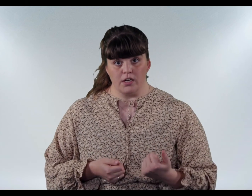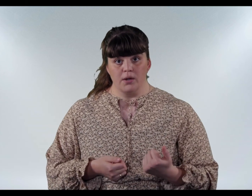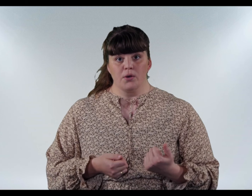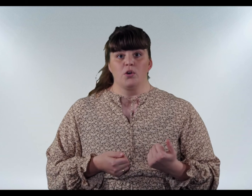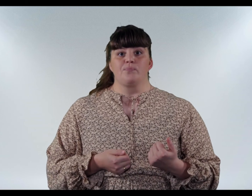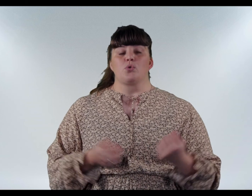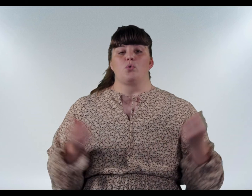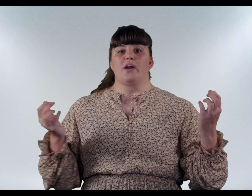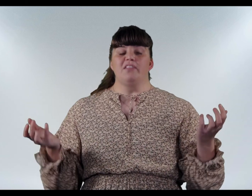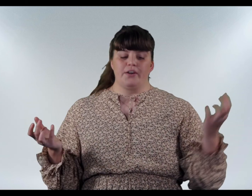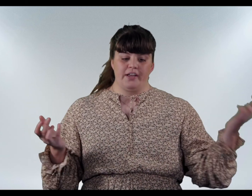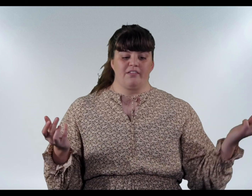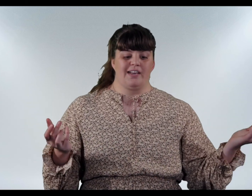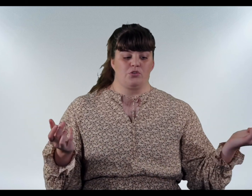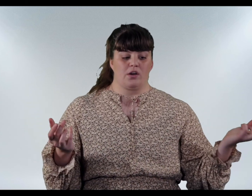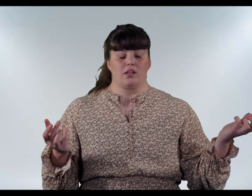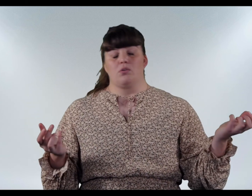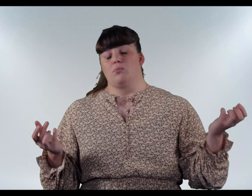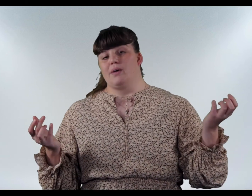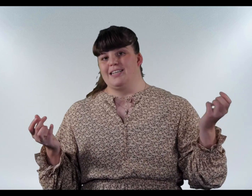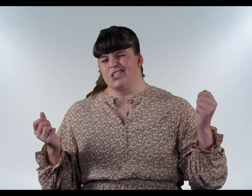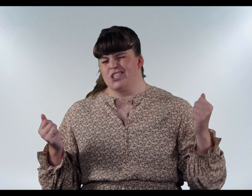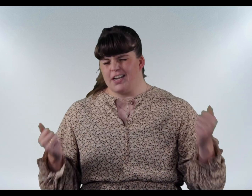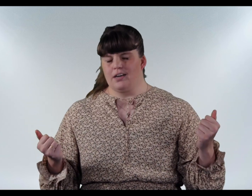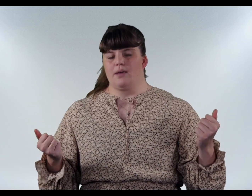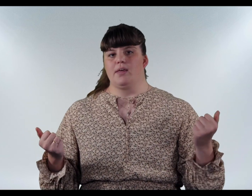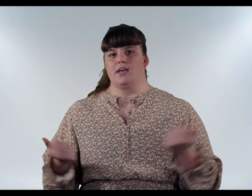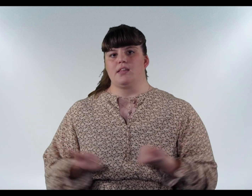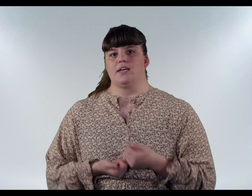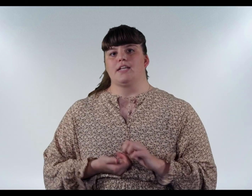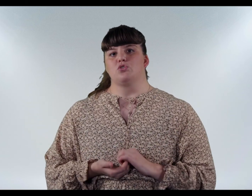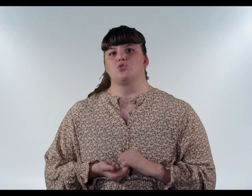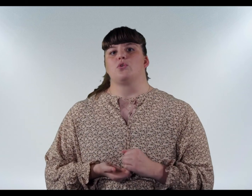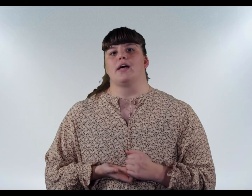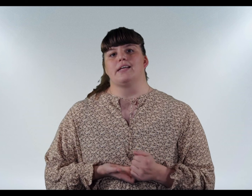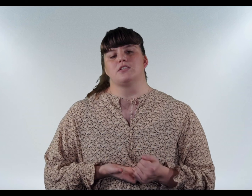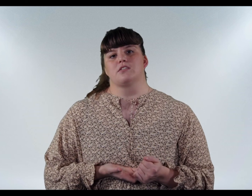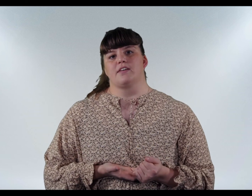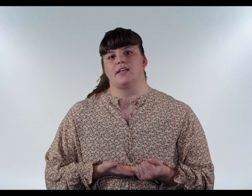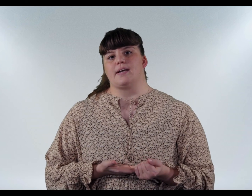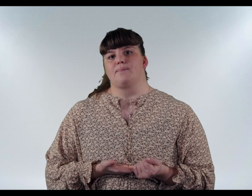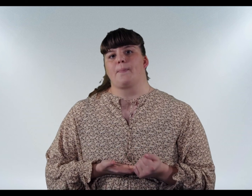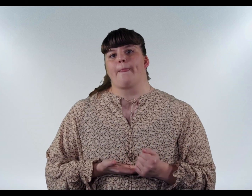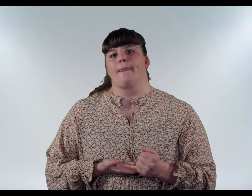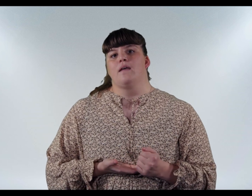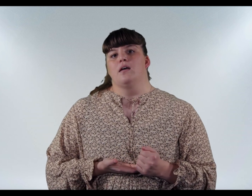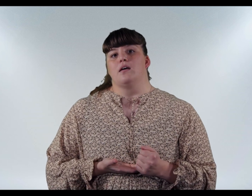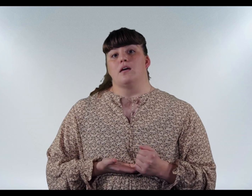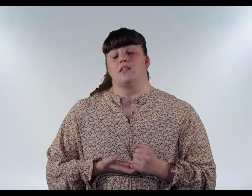og ef þið eru neikvæða leitóar, þá mæl ég sterklega með því að þið endur skoðu aðeins hvernig þið